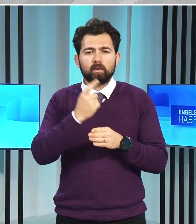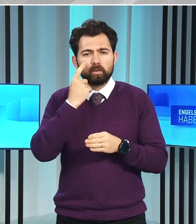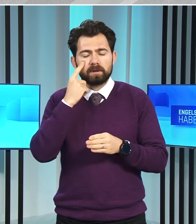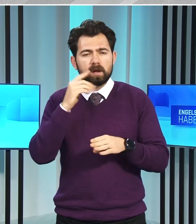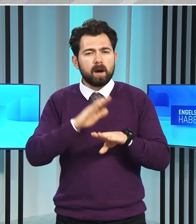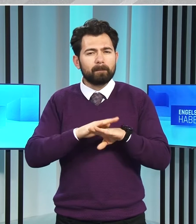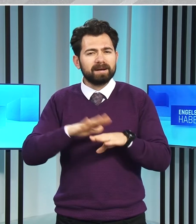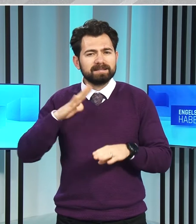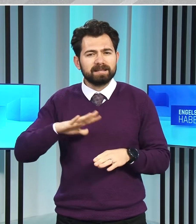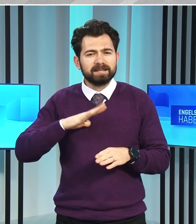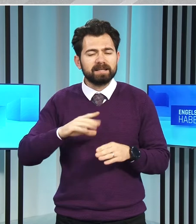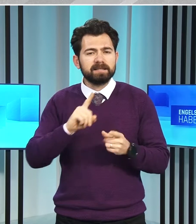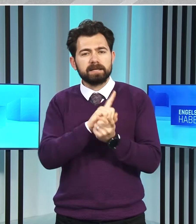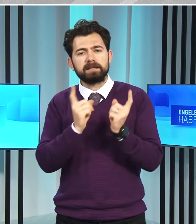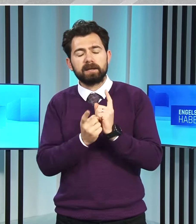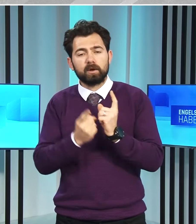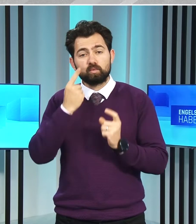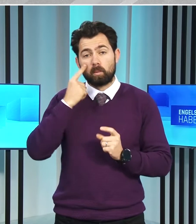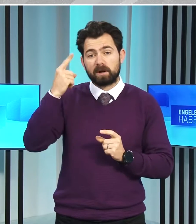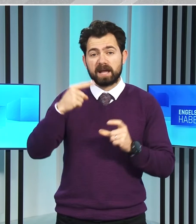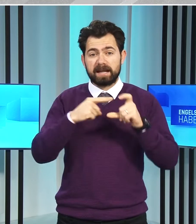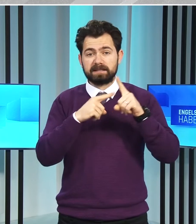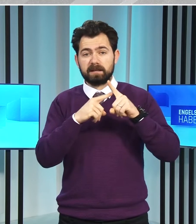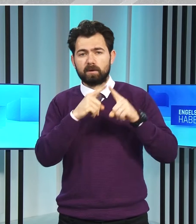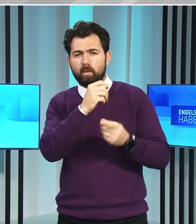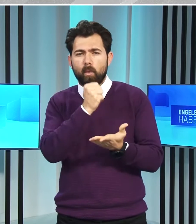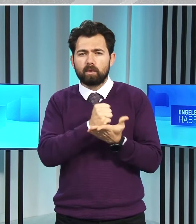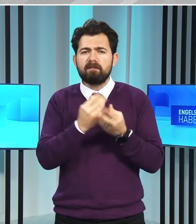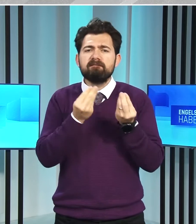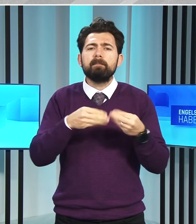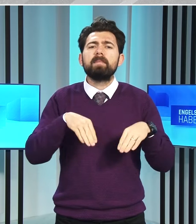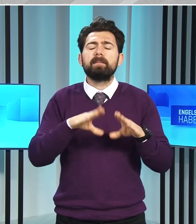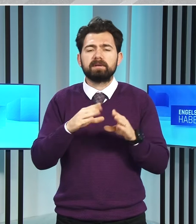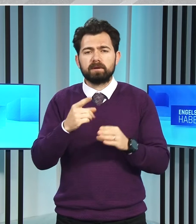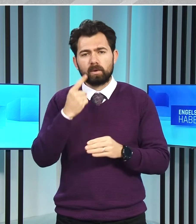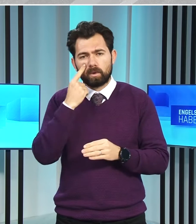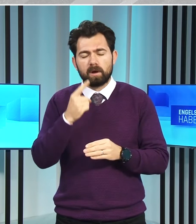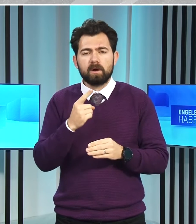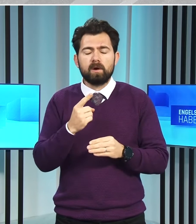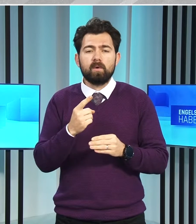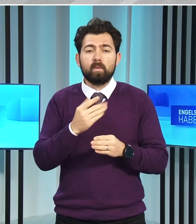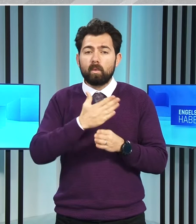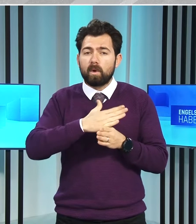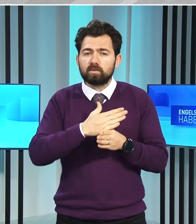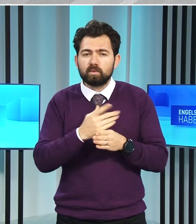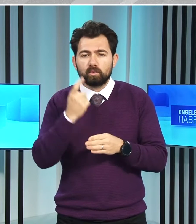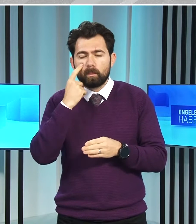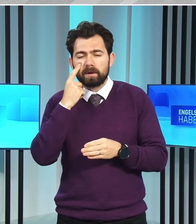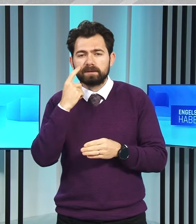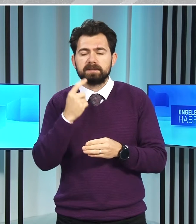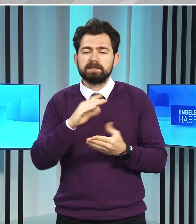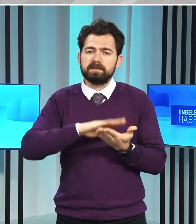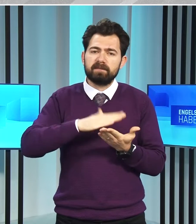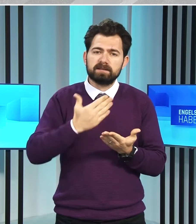istediği değişikliğe Cumhurbaşkanı Ersin Tatar'ın onay vermemesi üzerine koalisyon hükümetinin